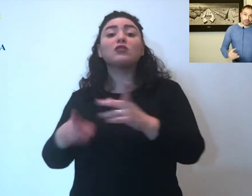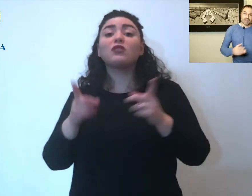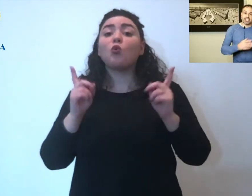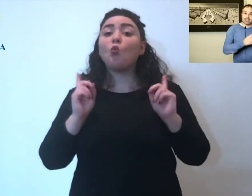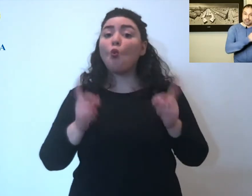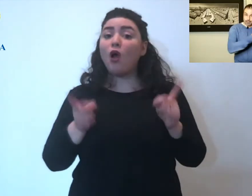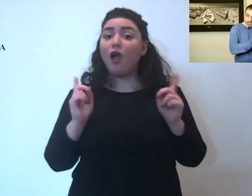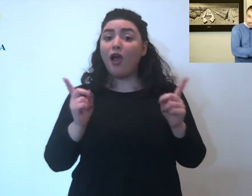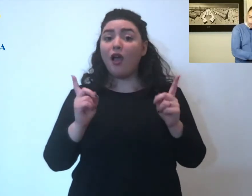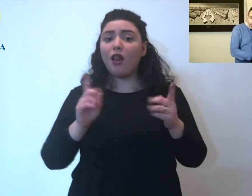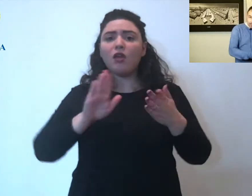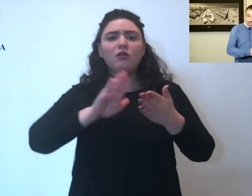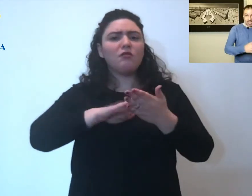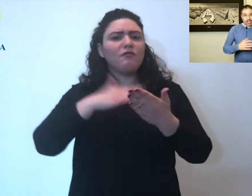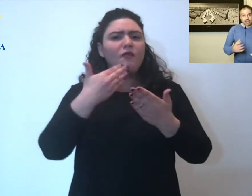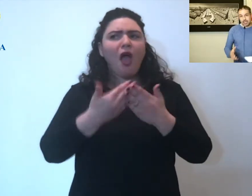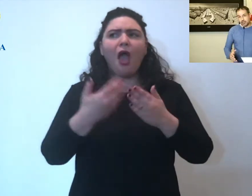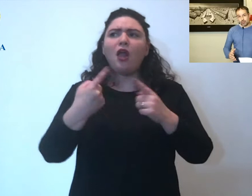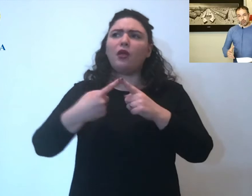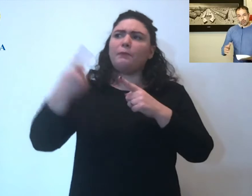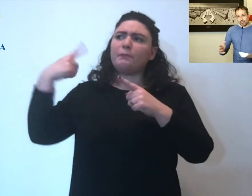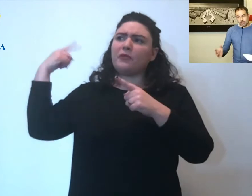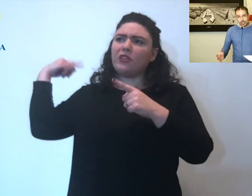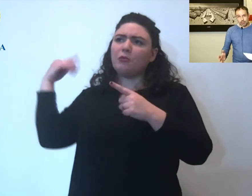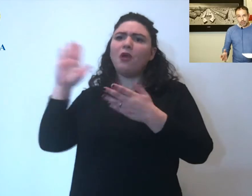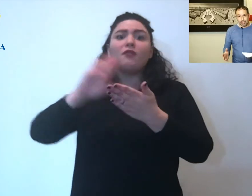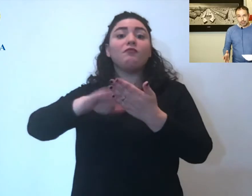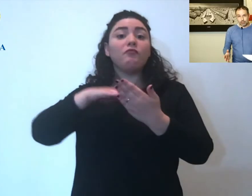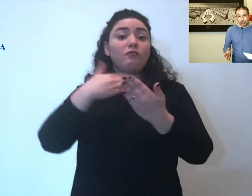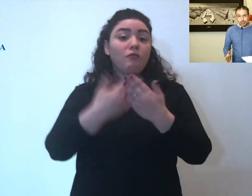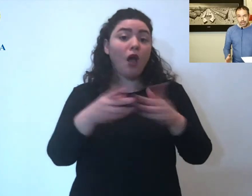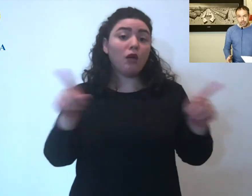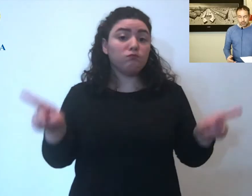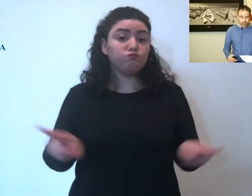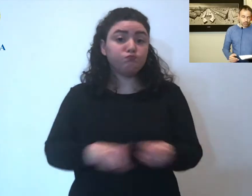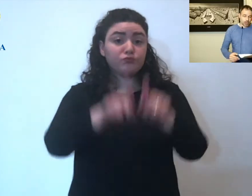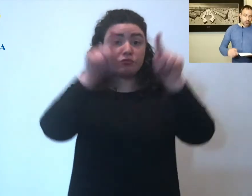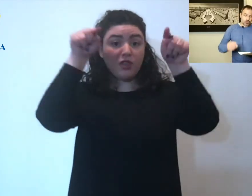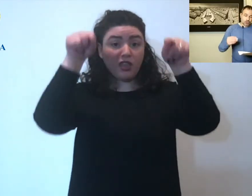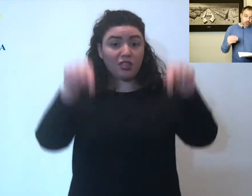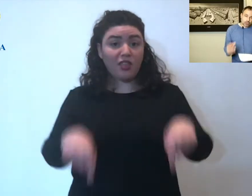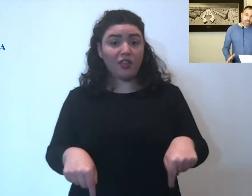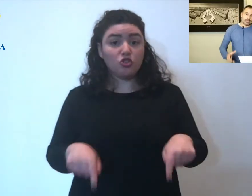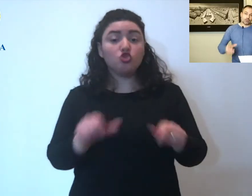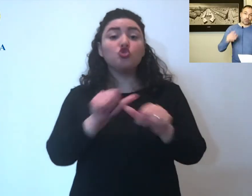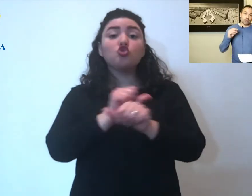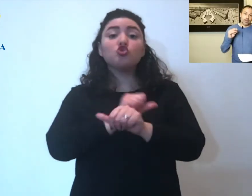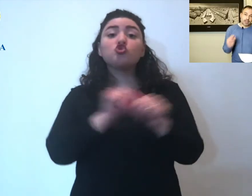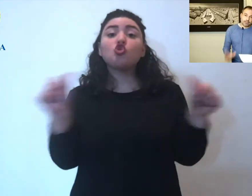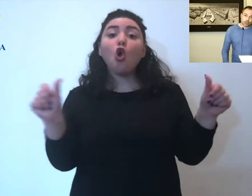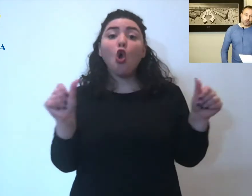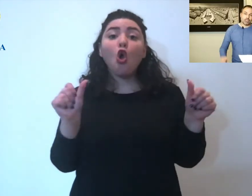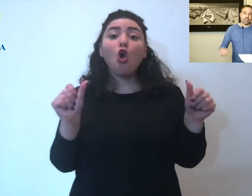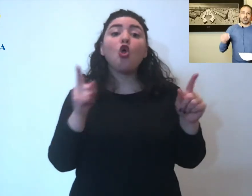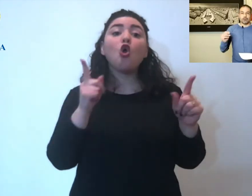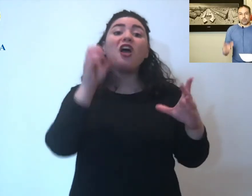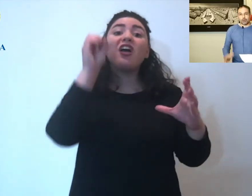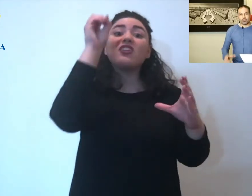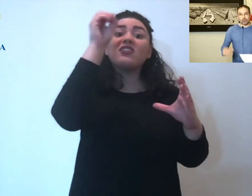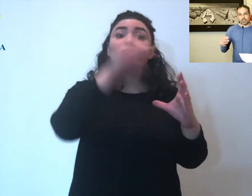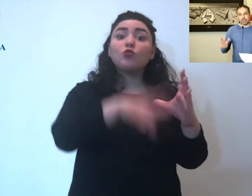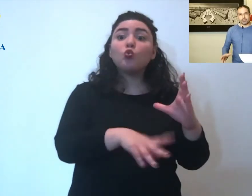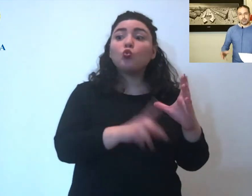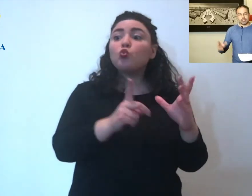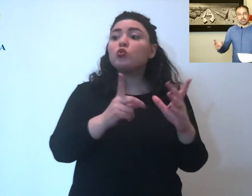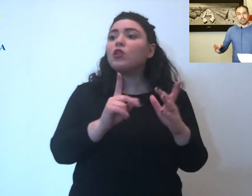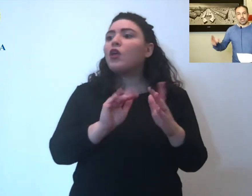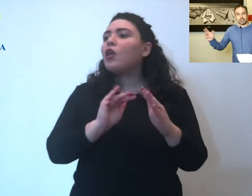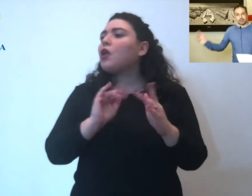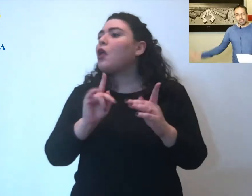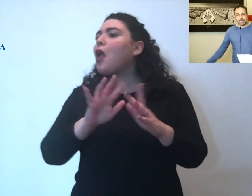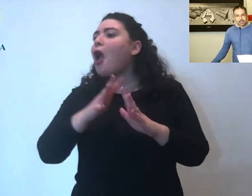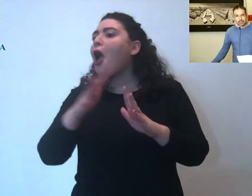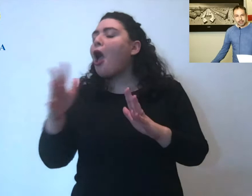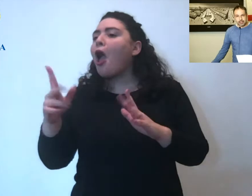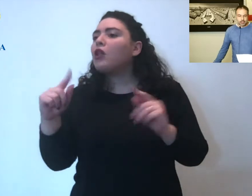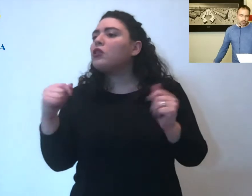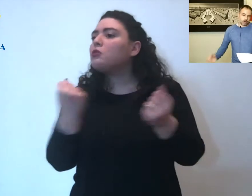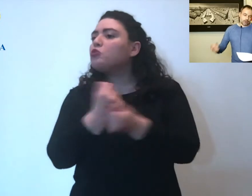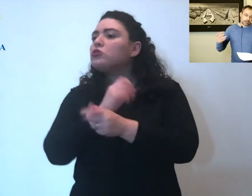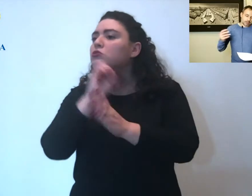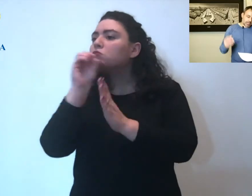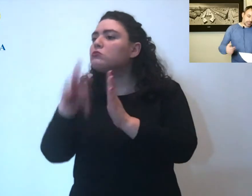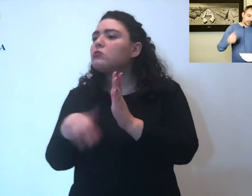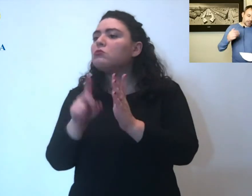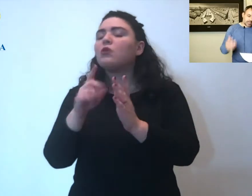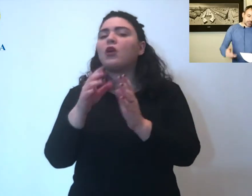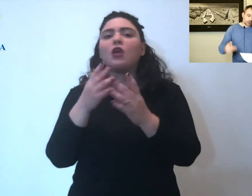valeva prima e vale anche adesso così facciamo un rapido ripasso soltanto quei rifiuti che non possono essere smaltiti in altra maniera